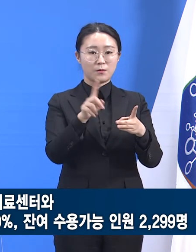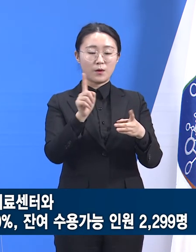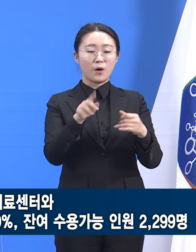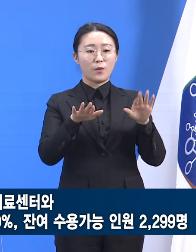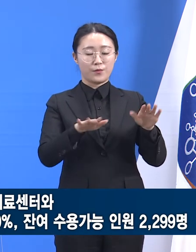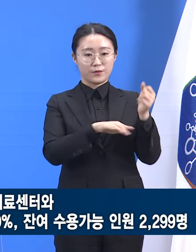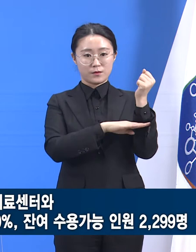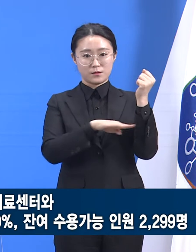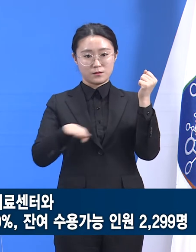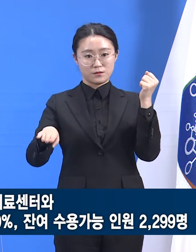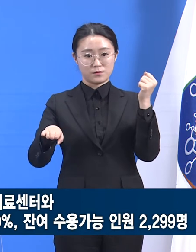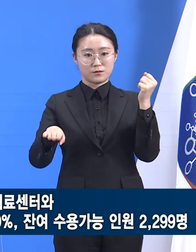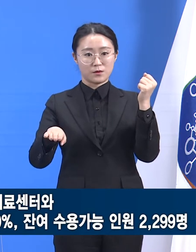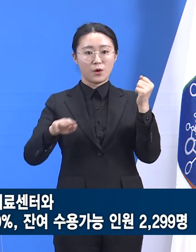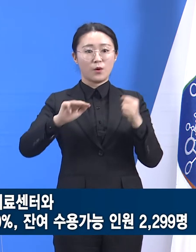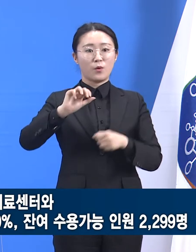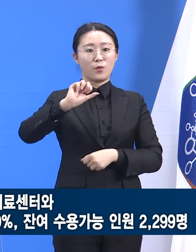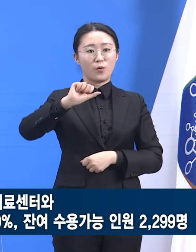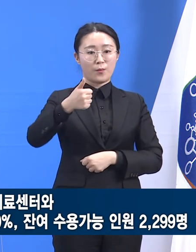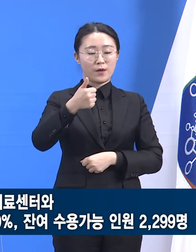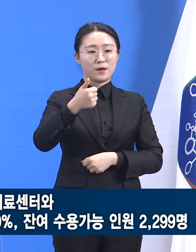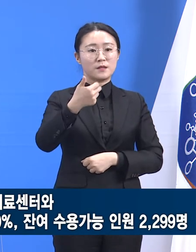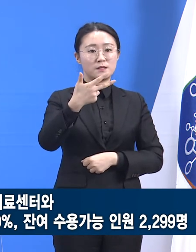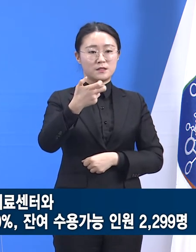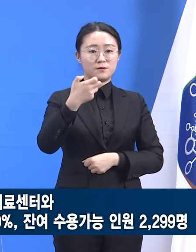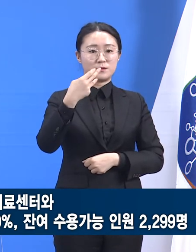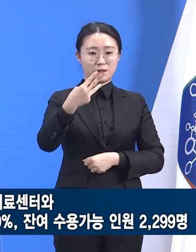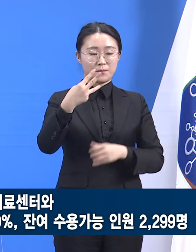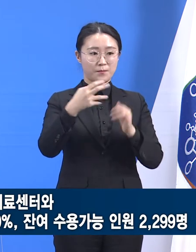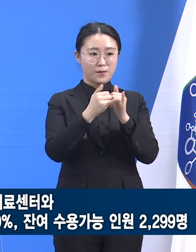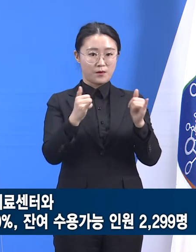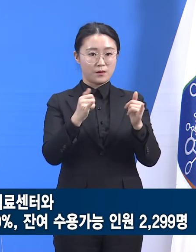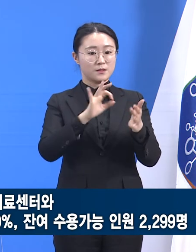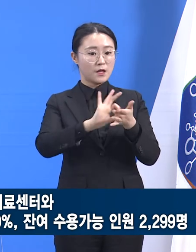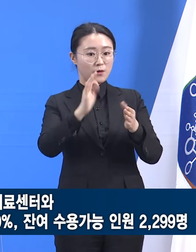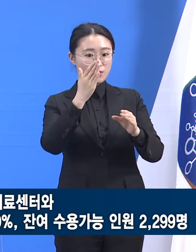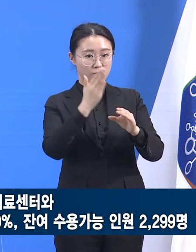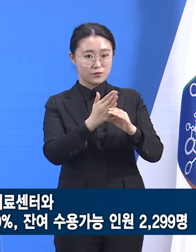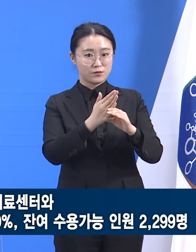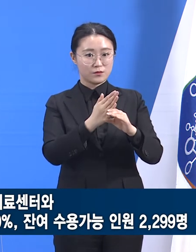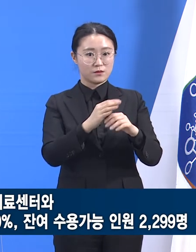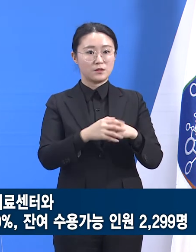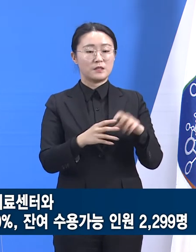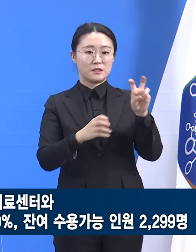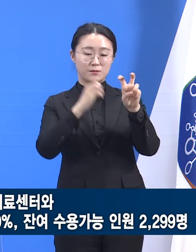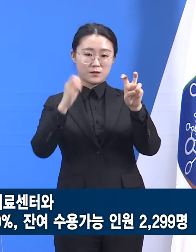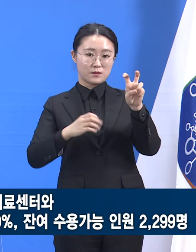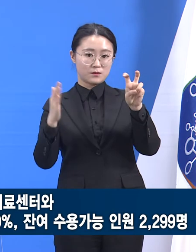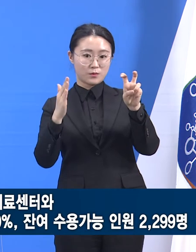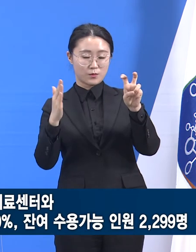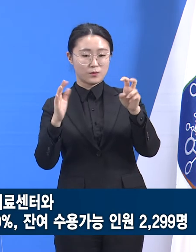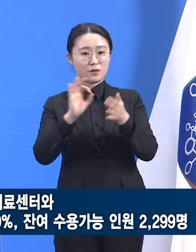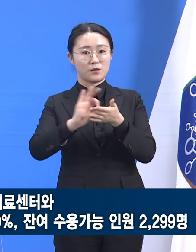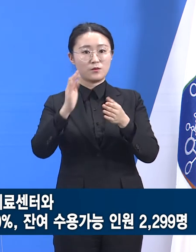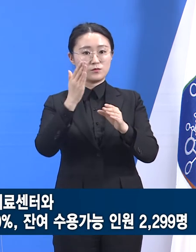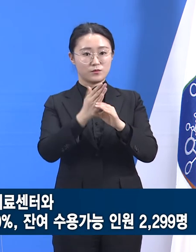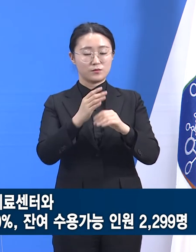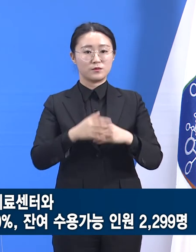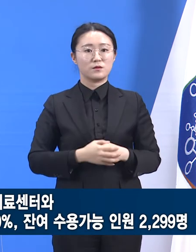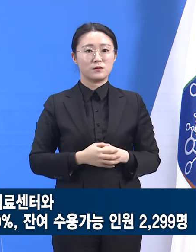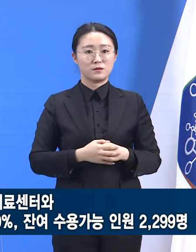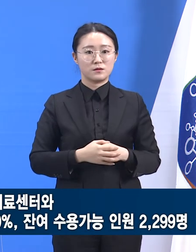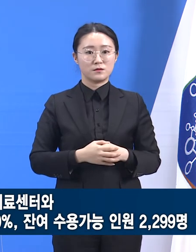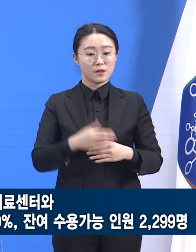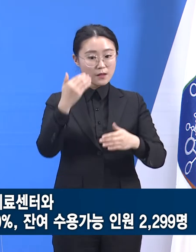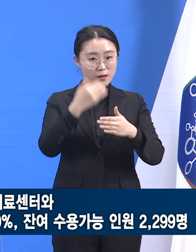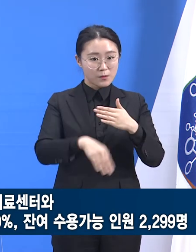573명이 입소해 20.0%의 가동률을 보입니다. 자녀 수용 가능 인원은